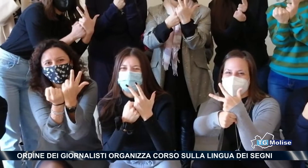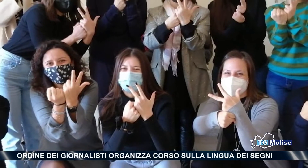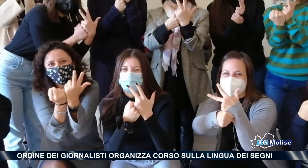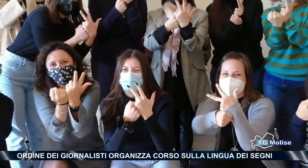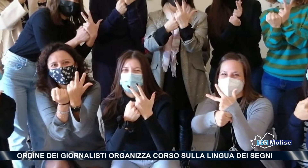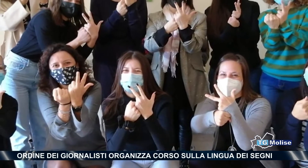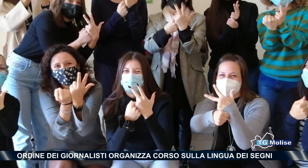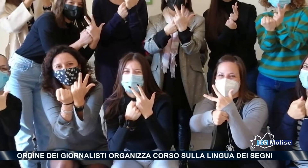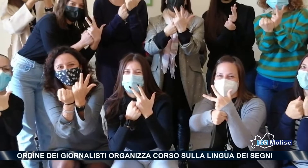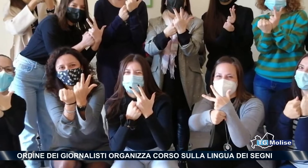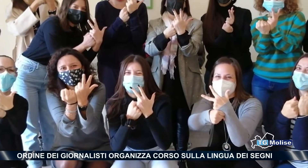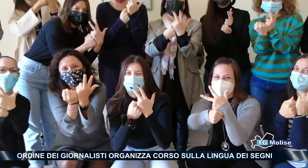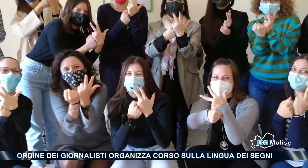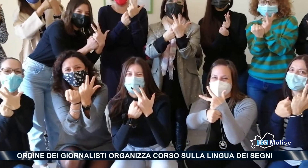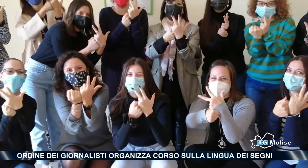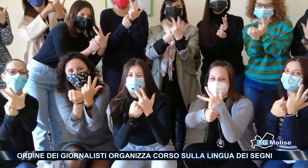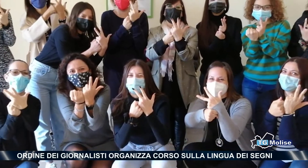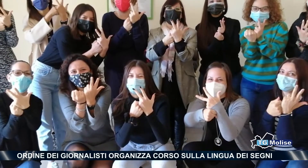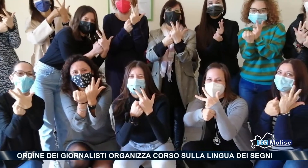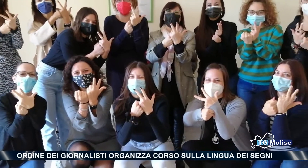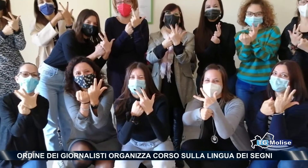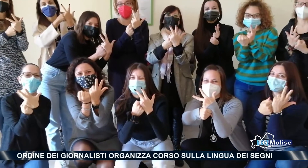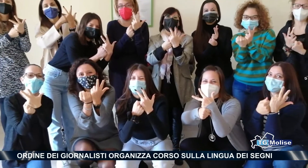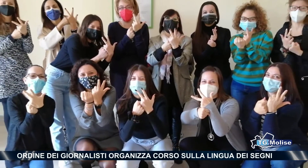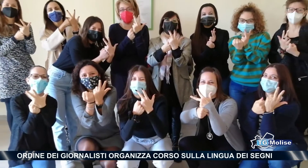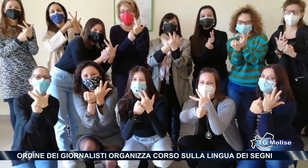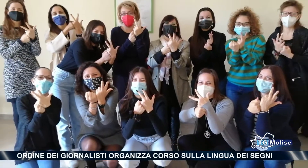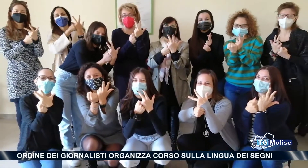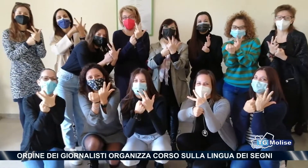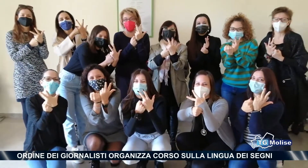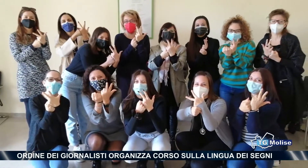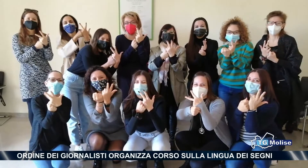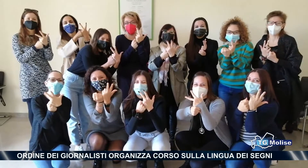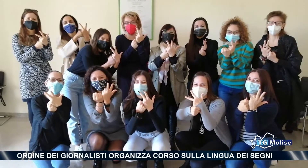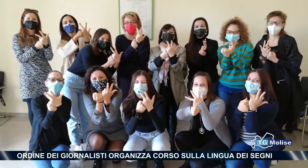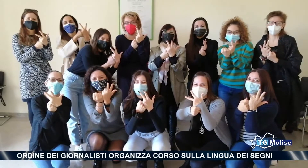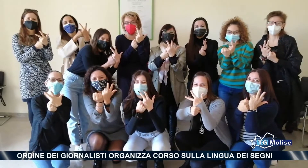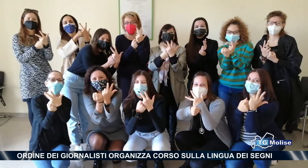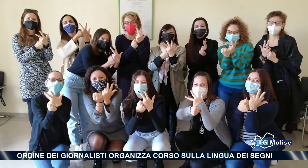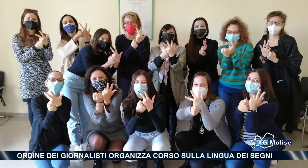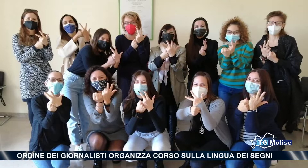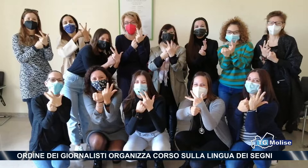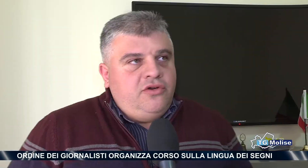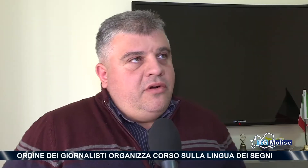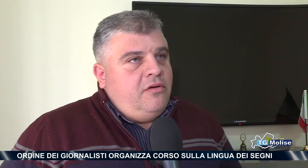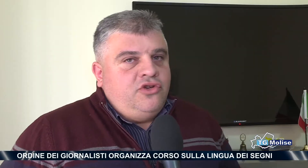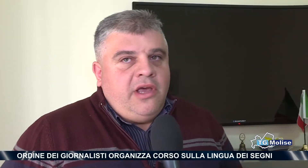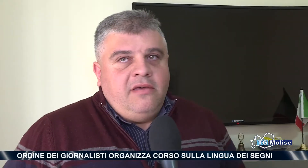presidente dell'Ordine regionale dei giornalisti Vincenzo Cimino, innovativa, prima e unica in Italia. Il bilancio è che in questa regione non c'è